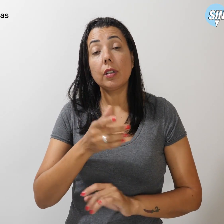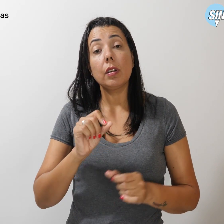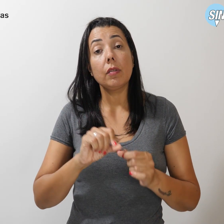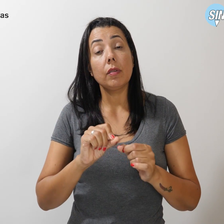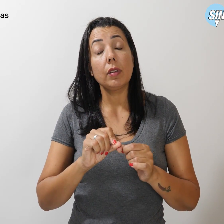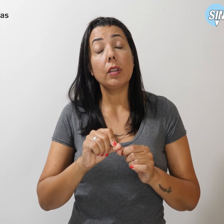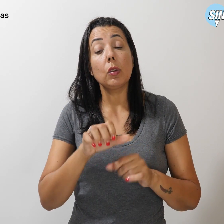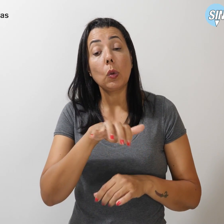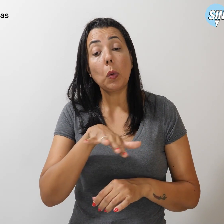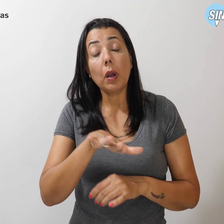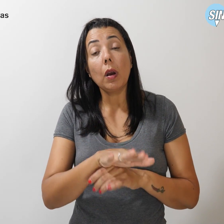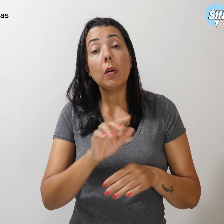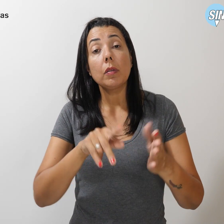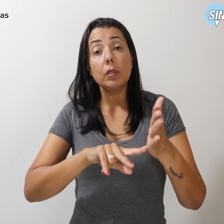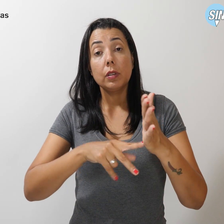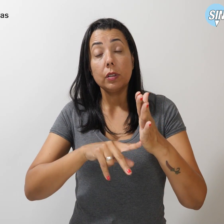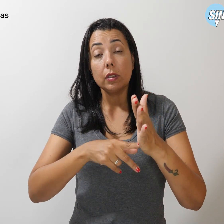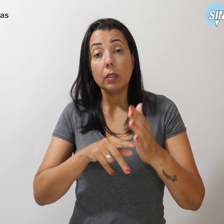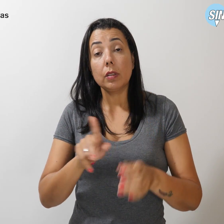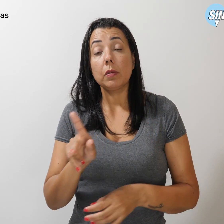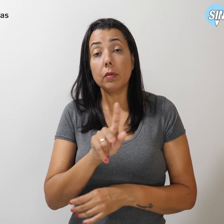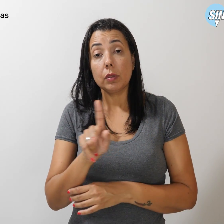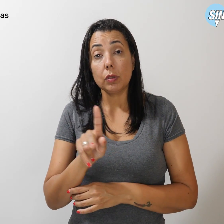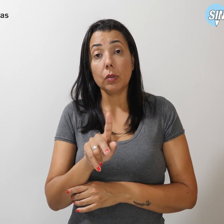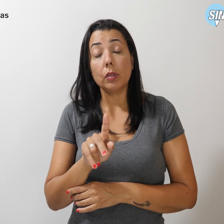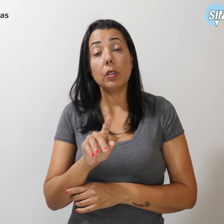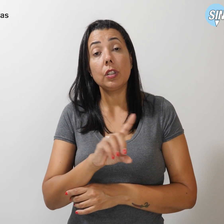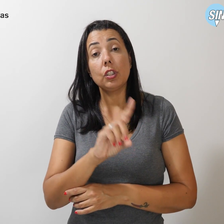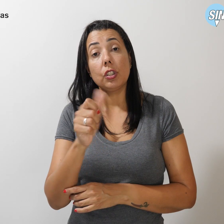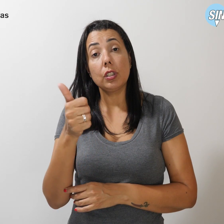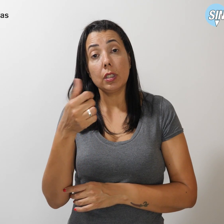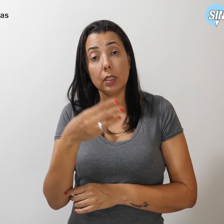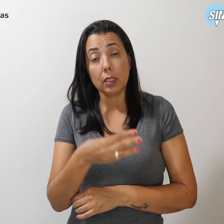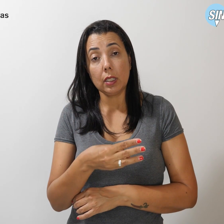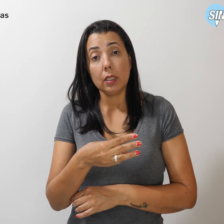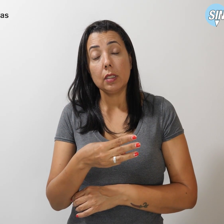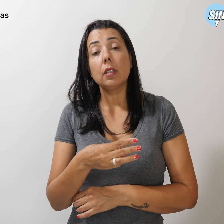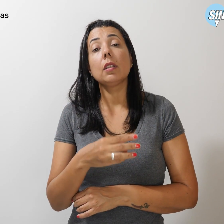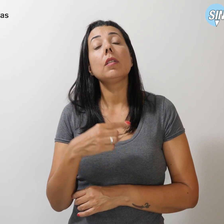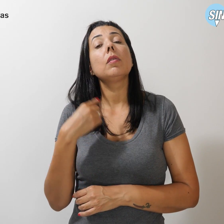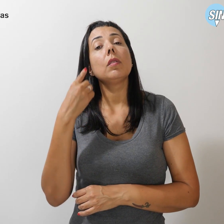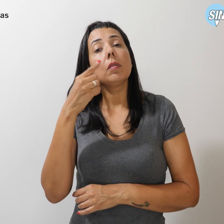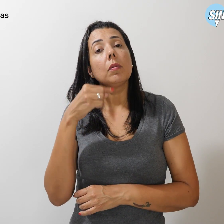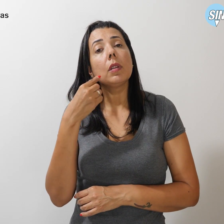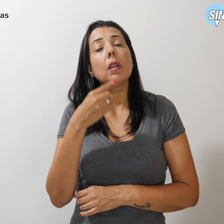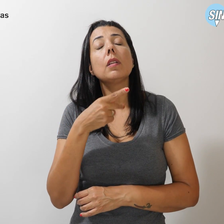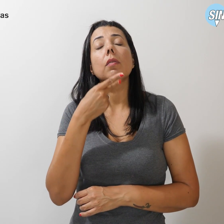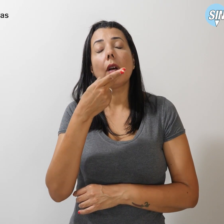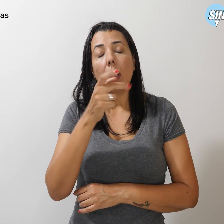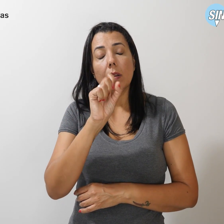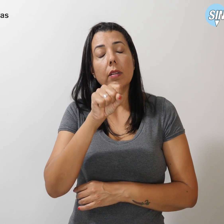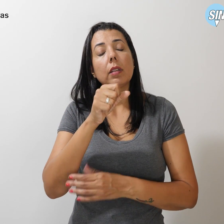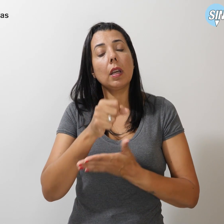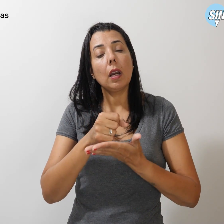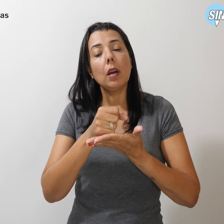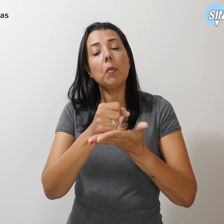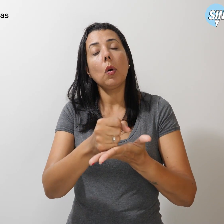sede do Simpro, na última segunda-feira, 13, parlamentares declararam apoio à luta do